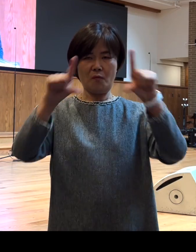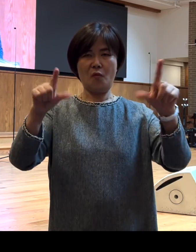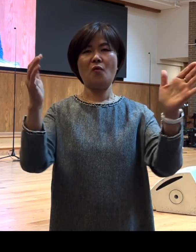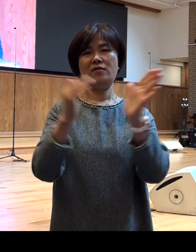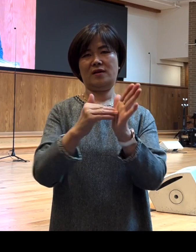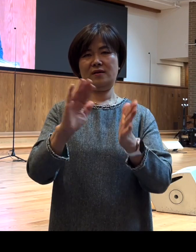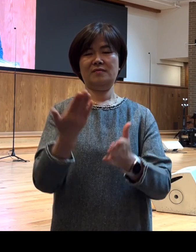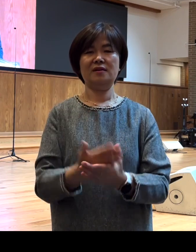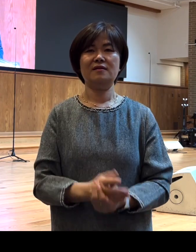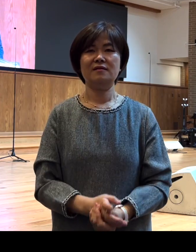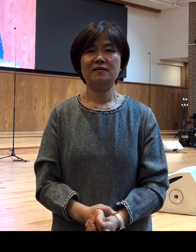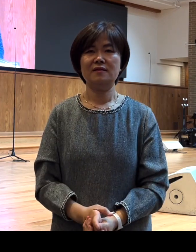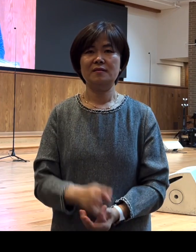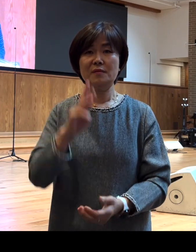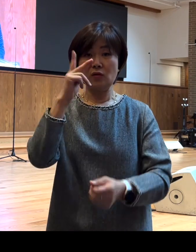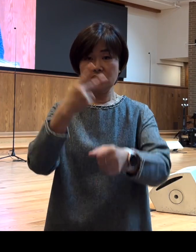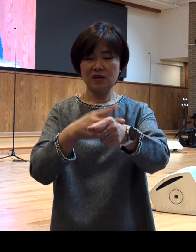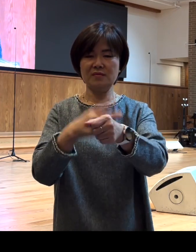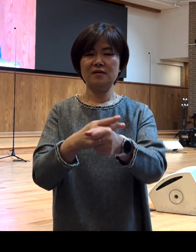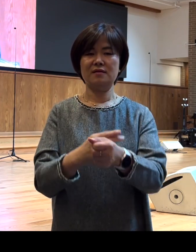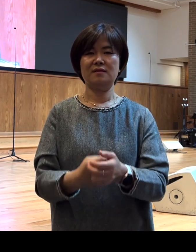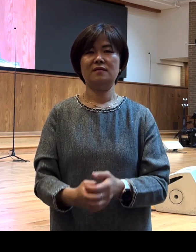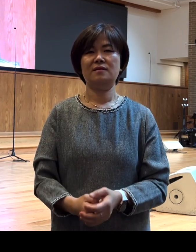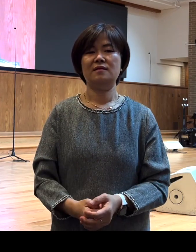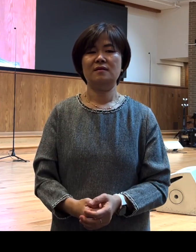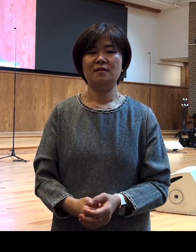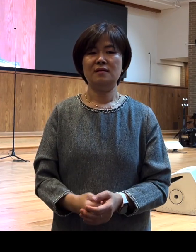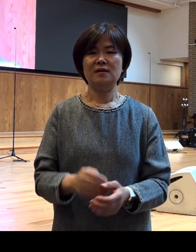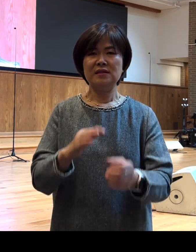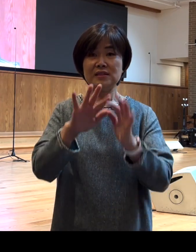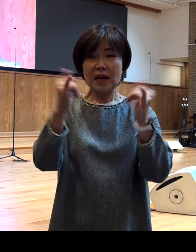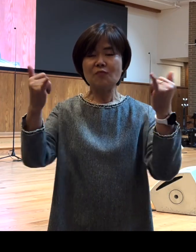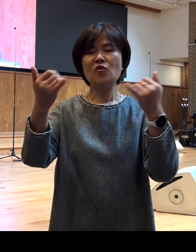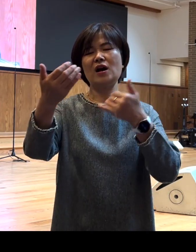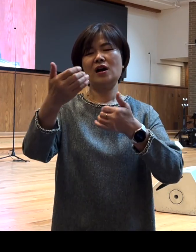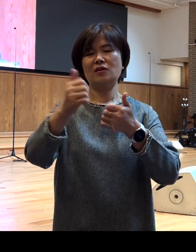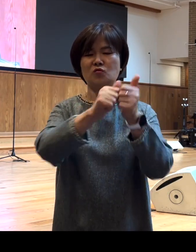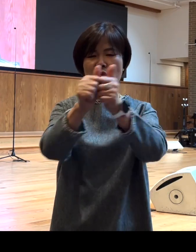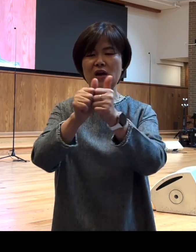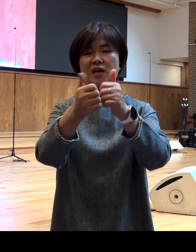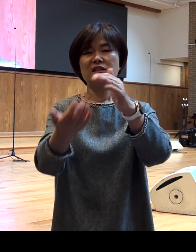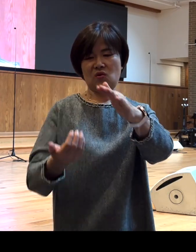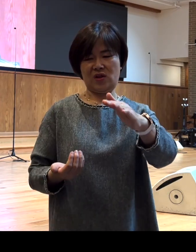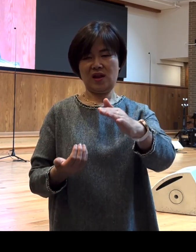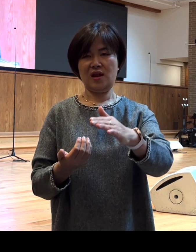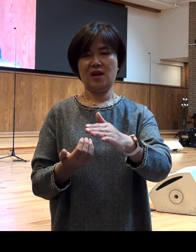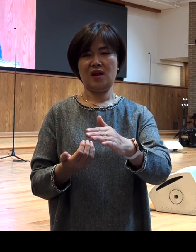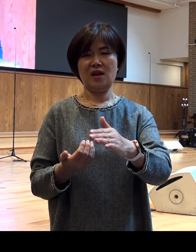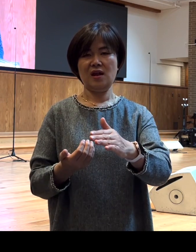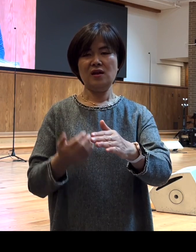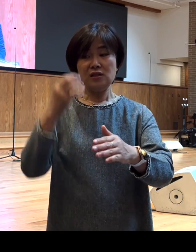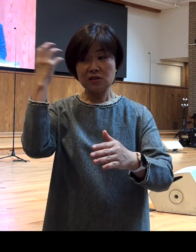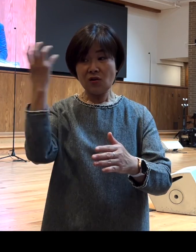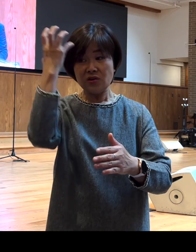그럼 사도 바울은 사람들과 동행하기에 앞서서 그는 성령 하나님과